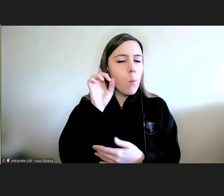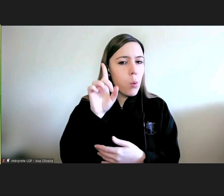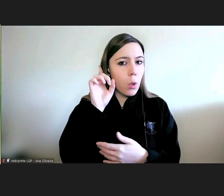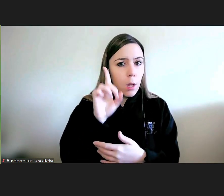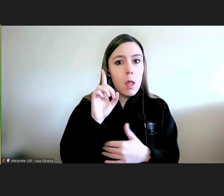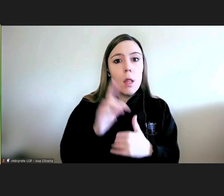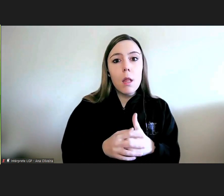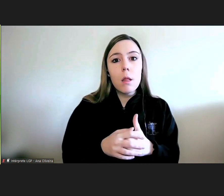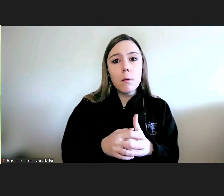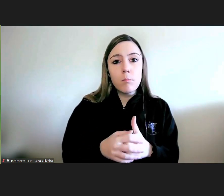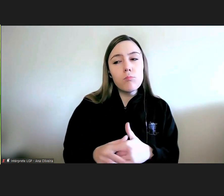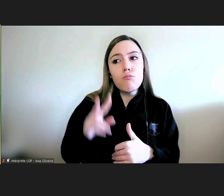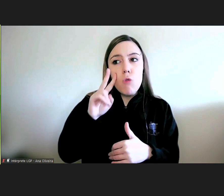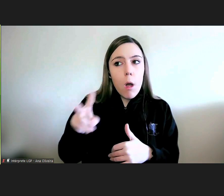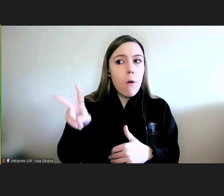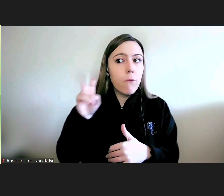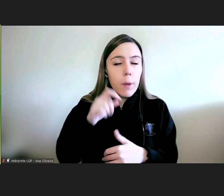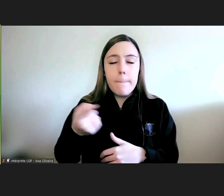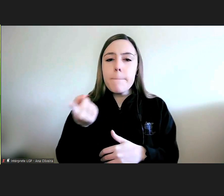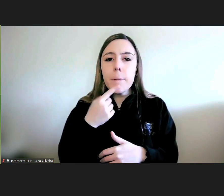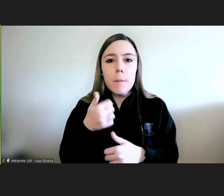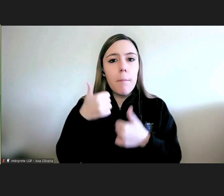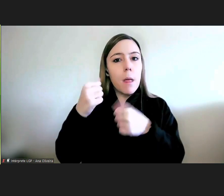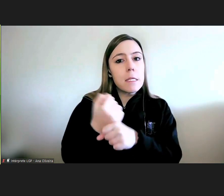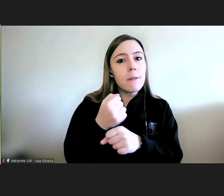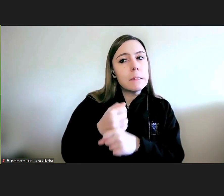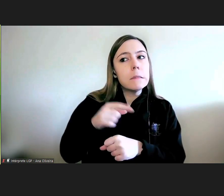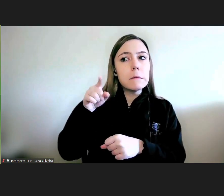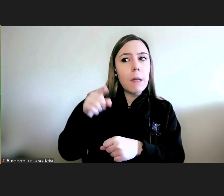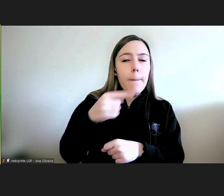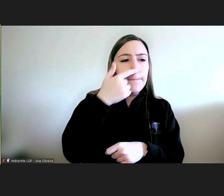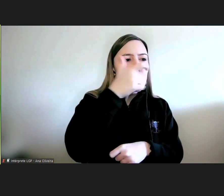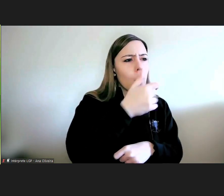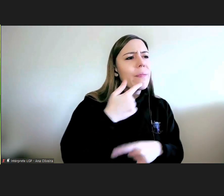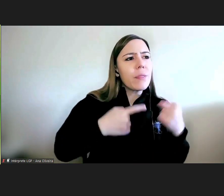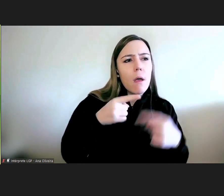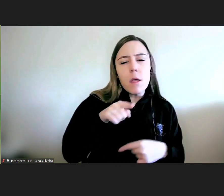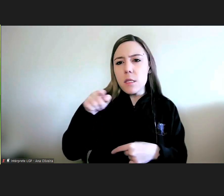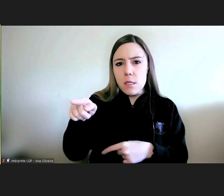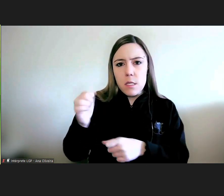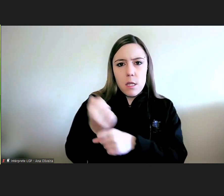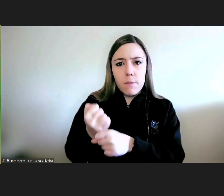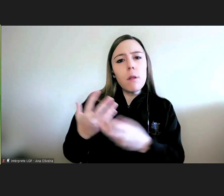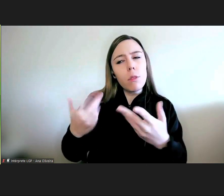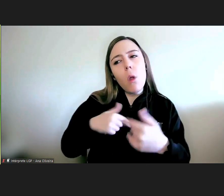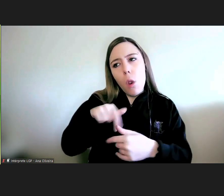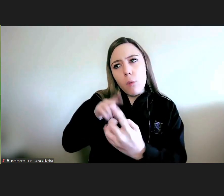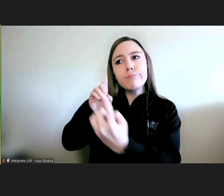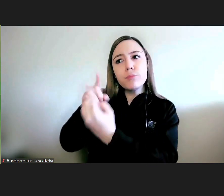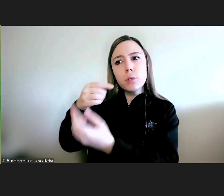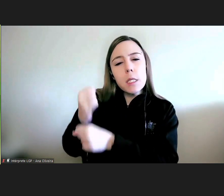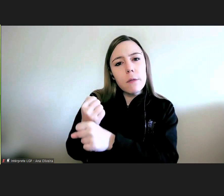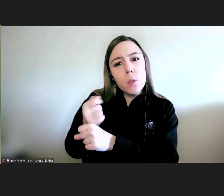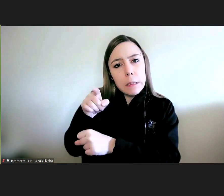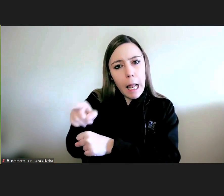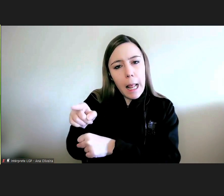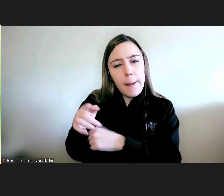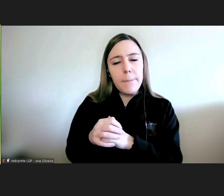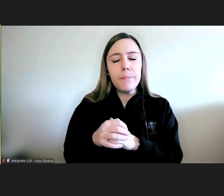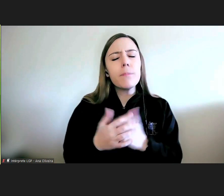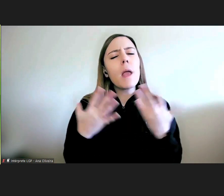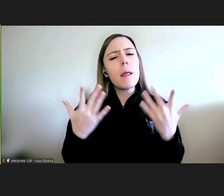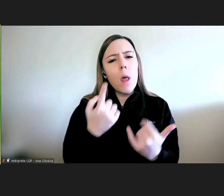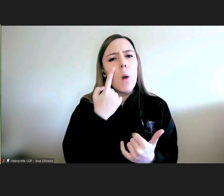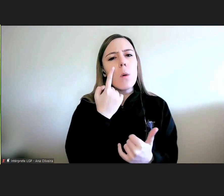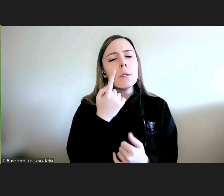parte implicada ouvir o serviço do qual o cidadão se queixa e portanto este conhecimento